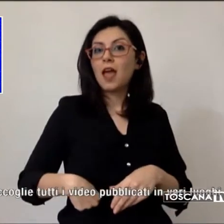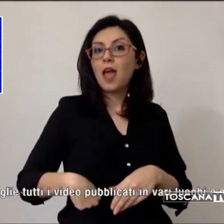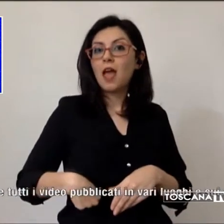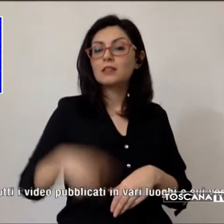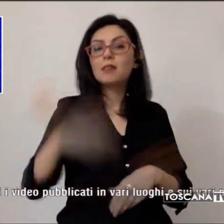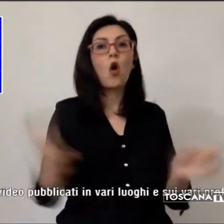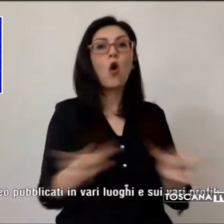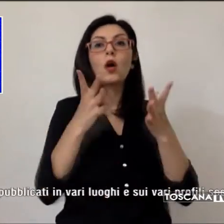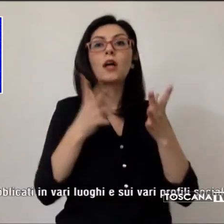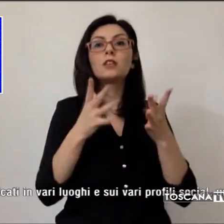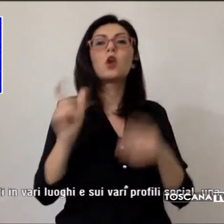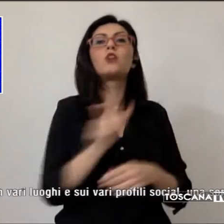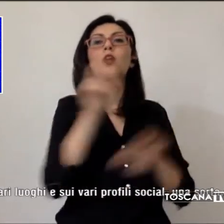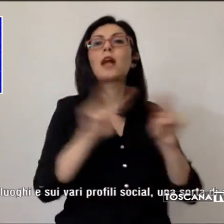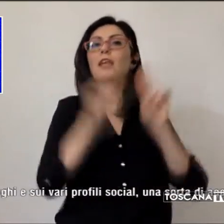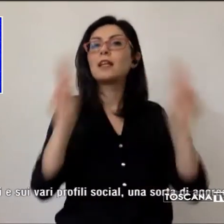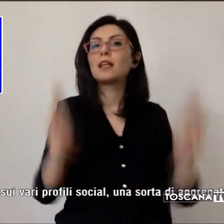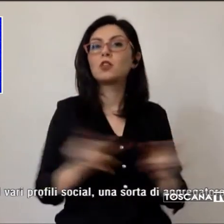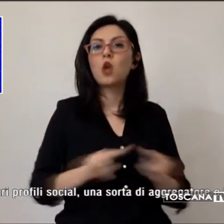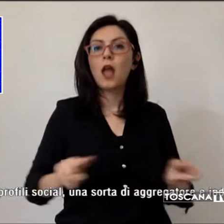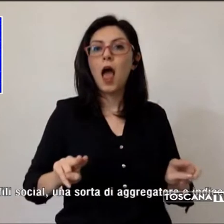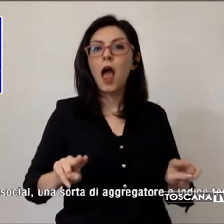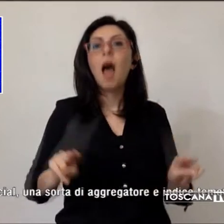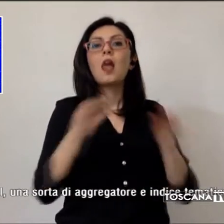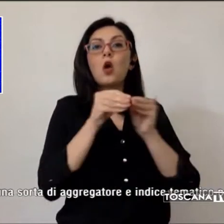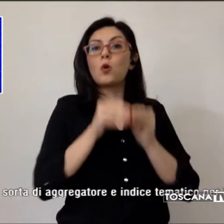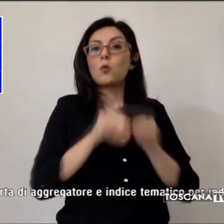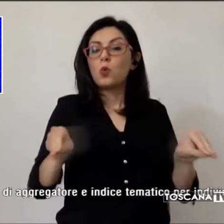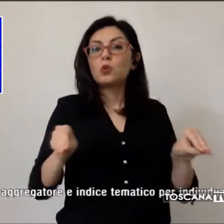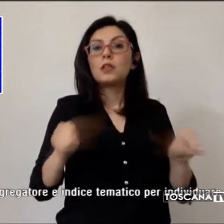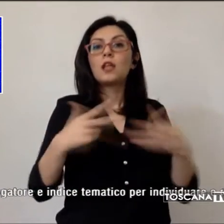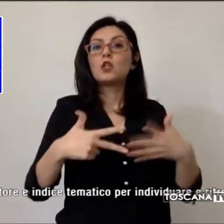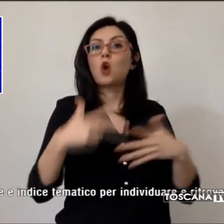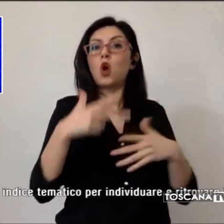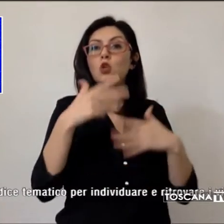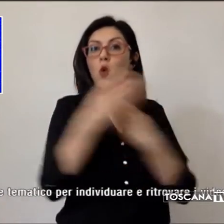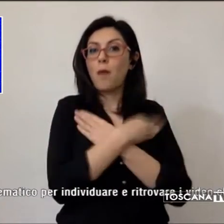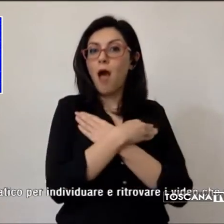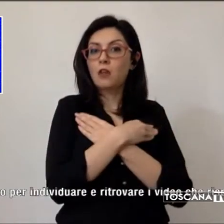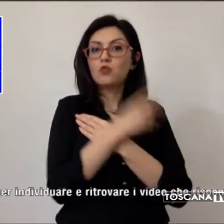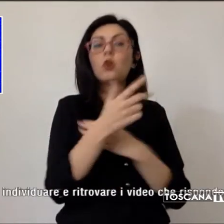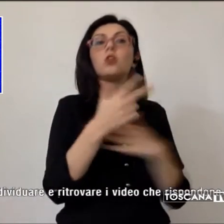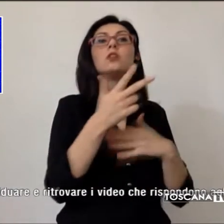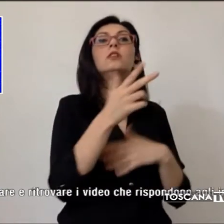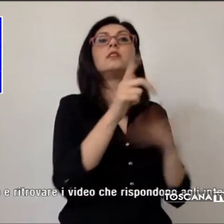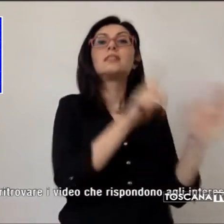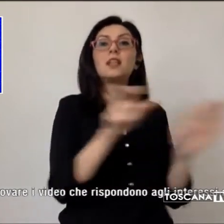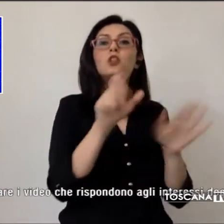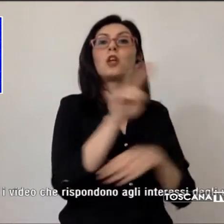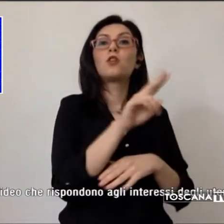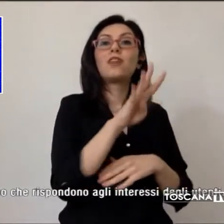musei il 18 maggio hanno ottenuto rispettivamente 724 mila e